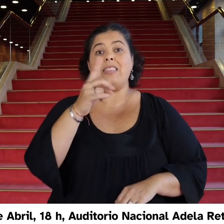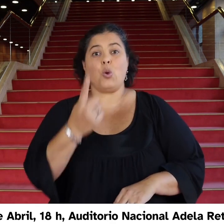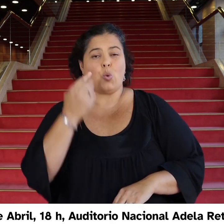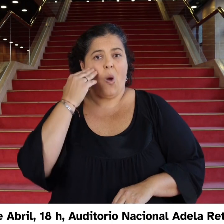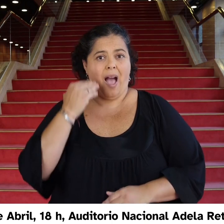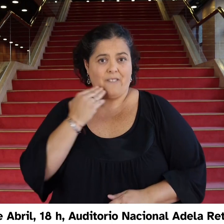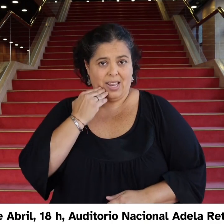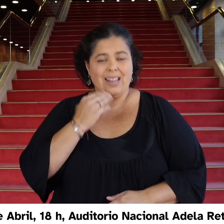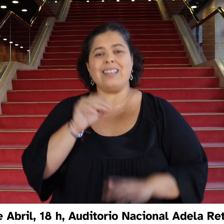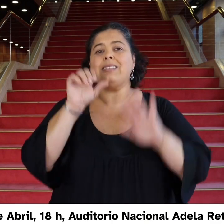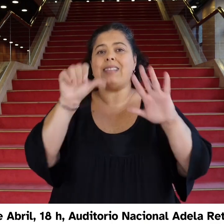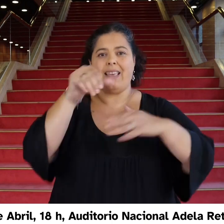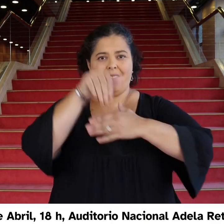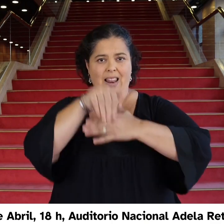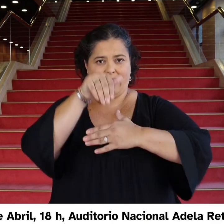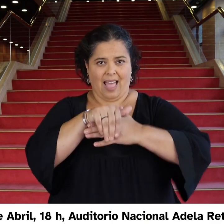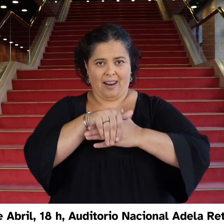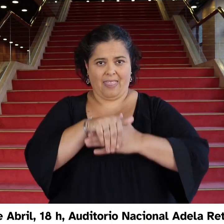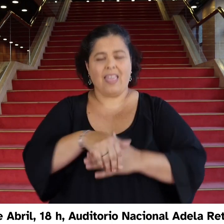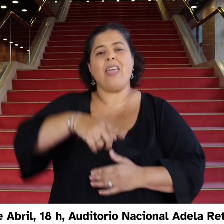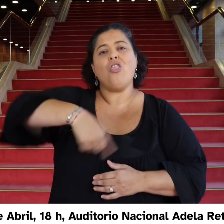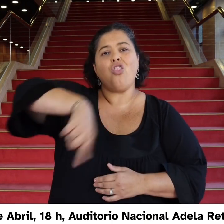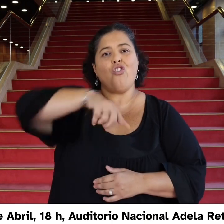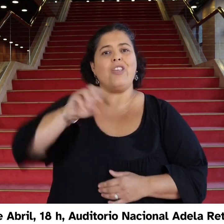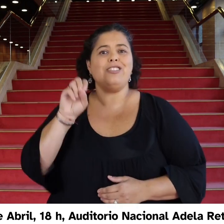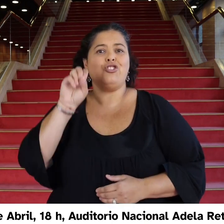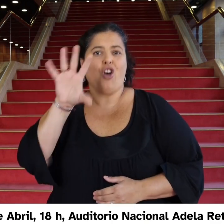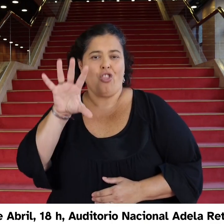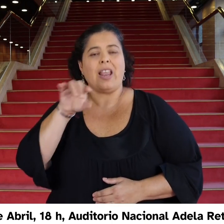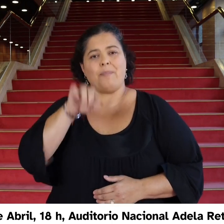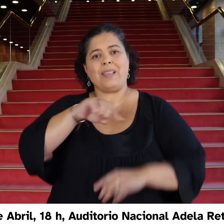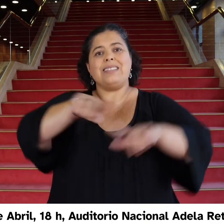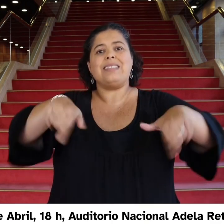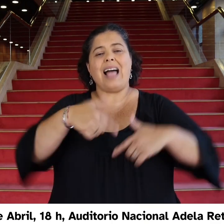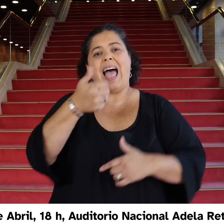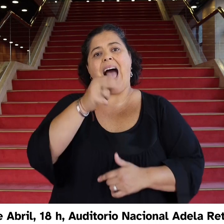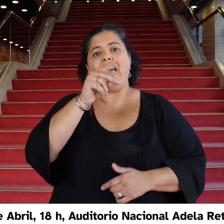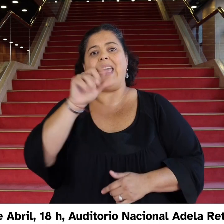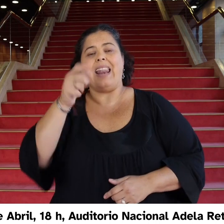21 de abril, 18 horas, Auditorio Nacional Adela Reta